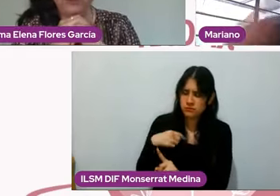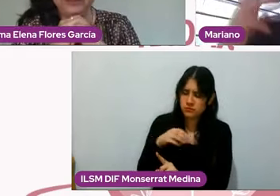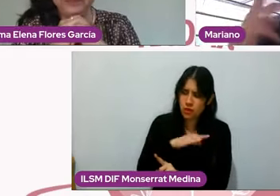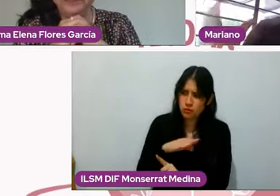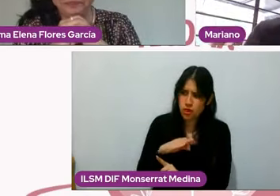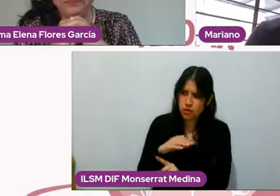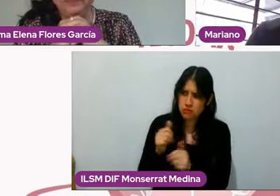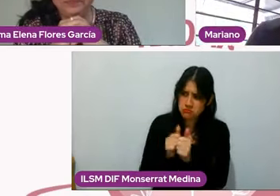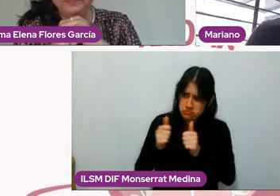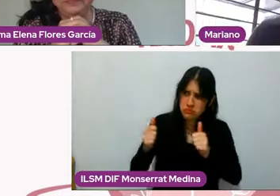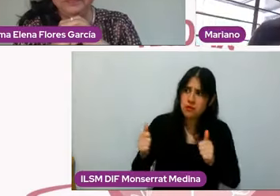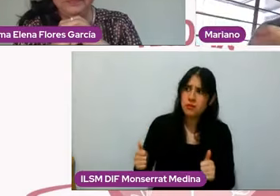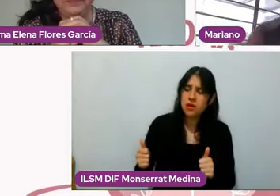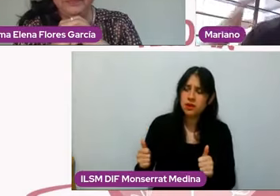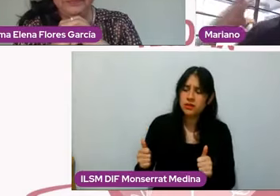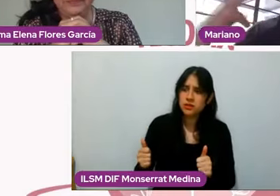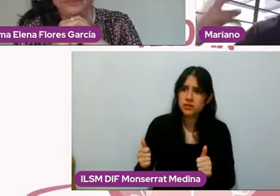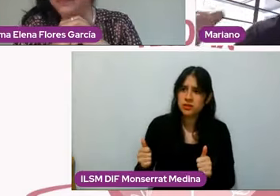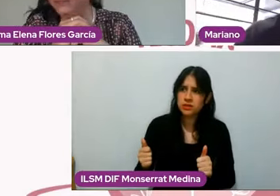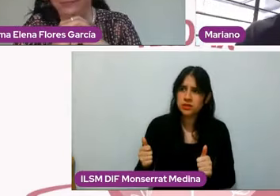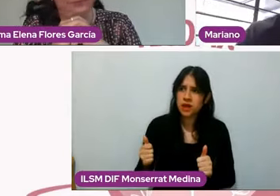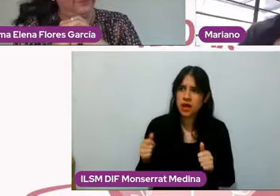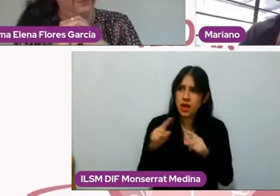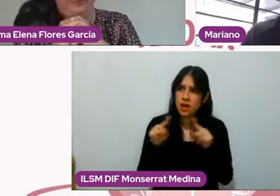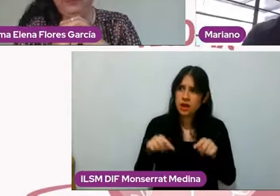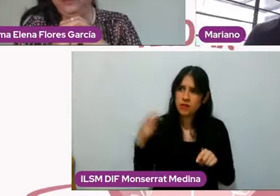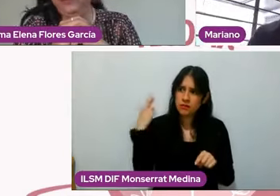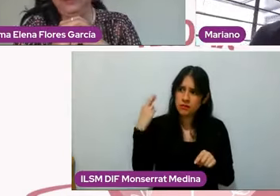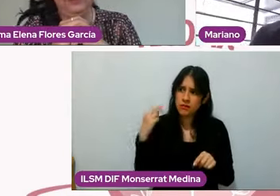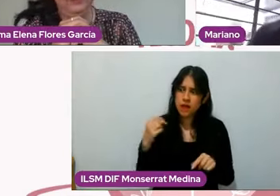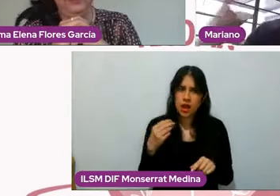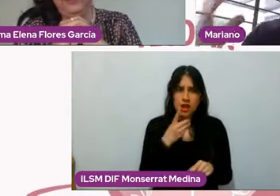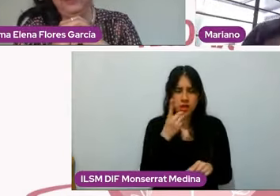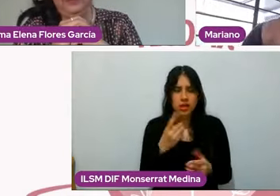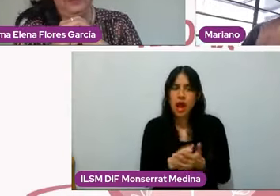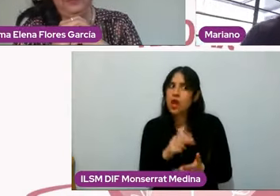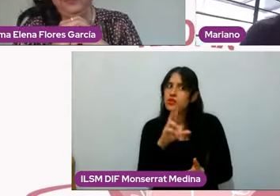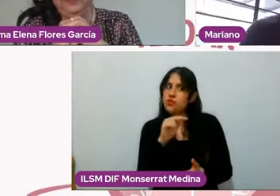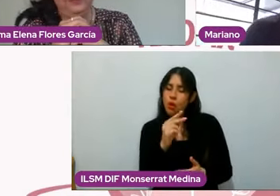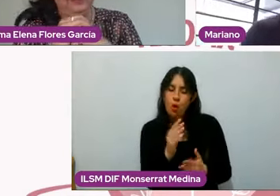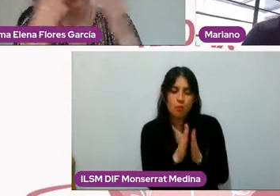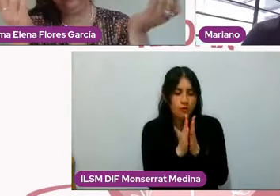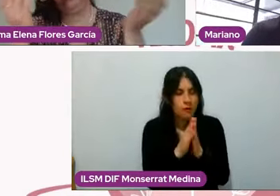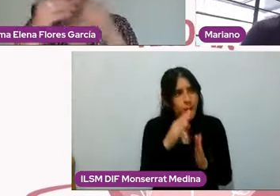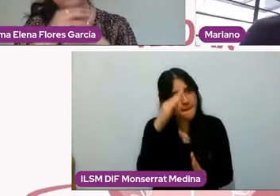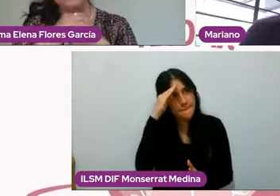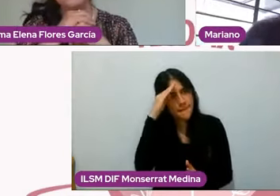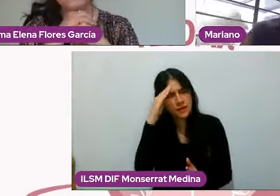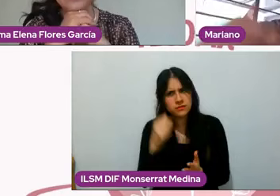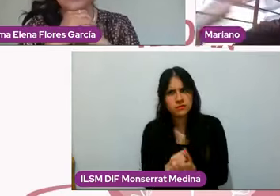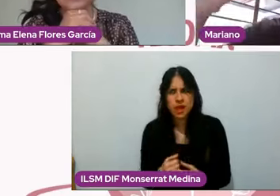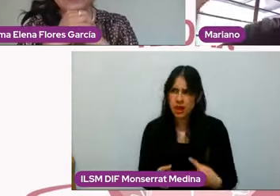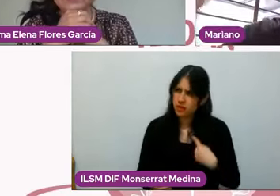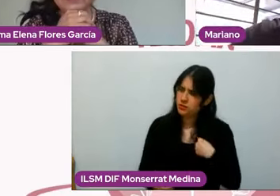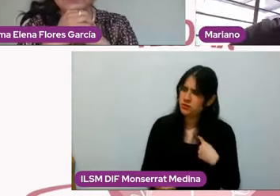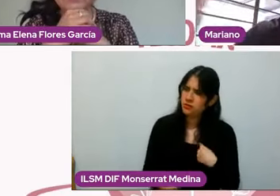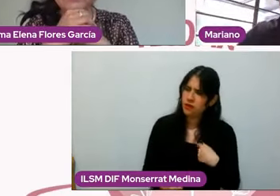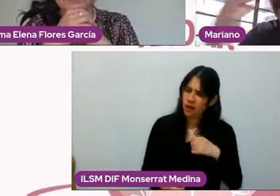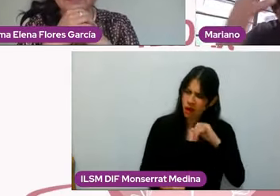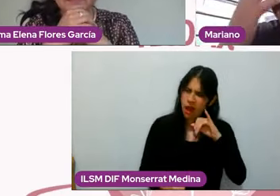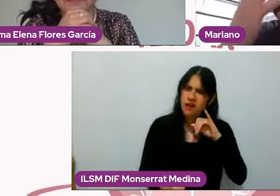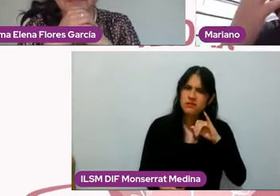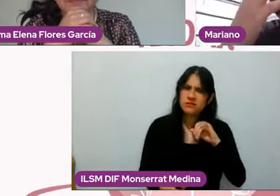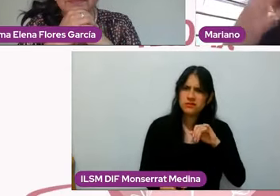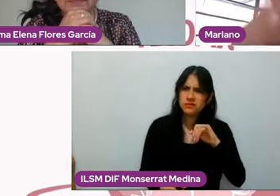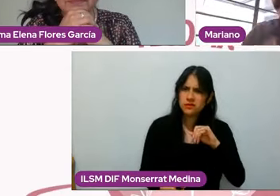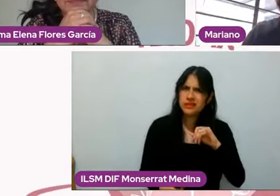Y entonces la conductora era como pero oye tanto tiempo piénsalo y no sé qué. Yo le decía bueno, ok, sí, tiene que haber